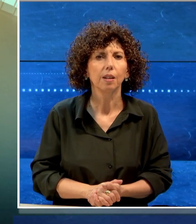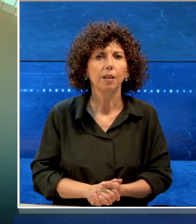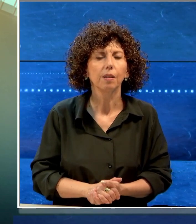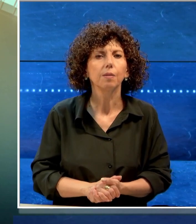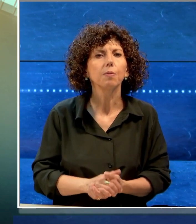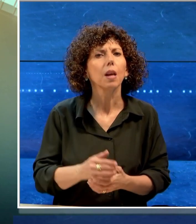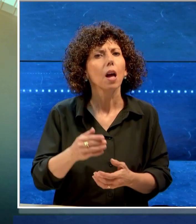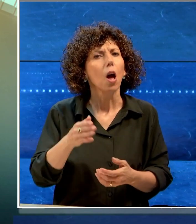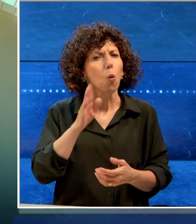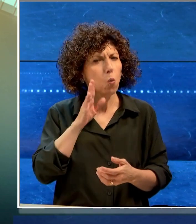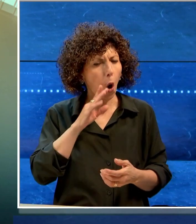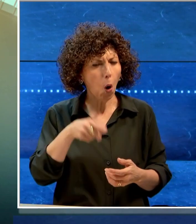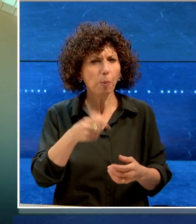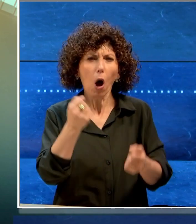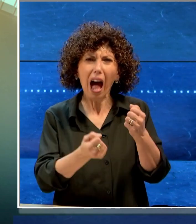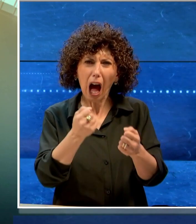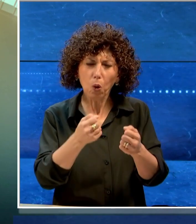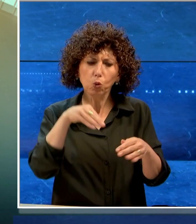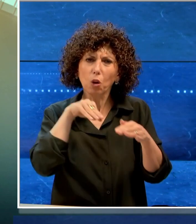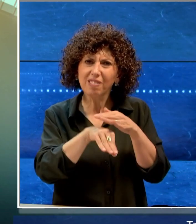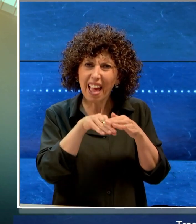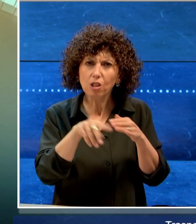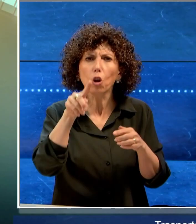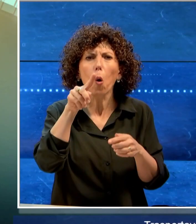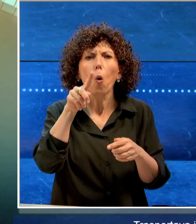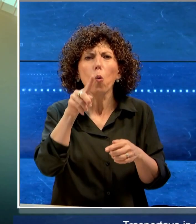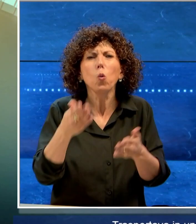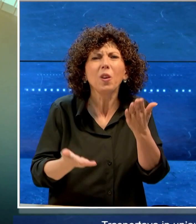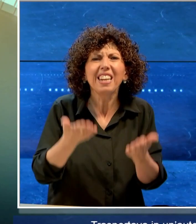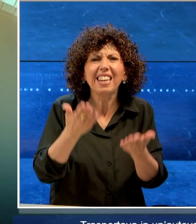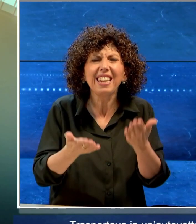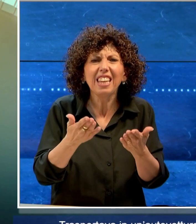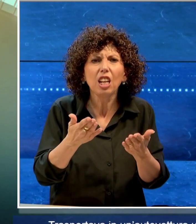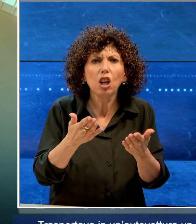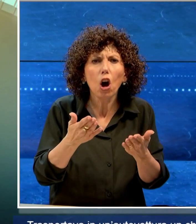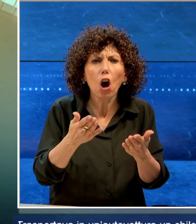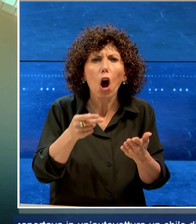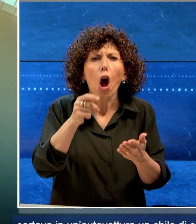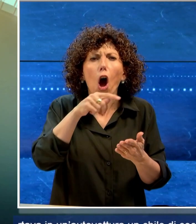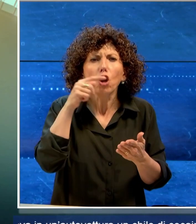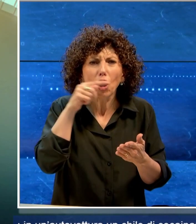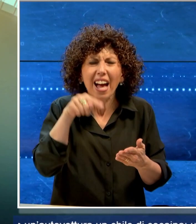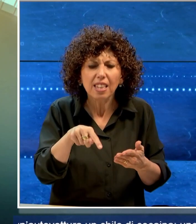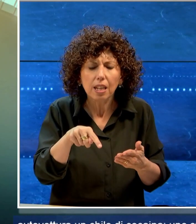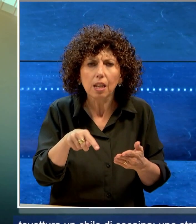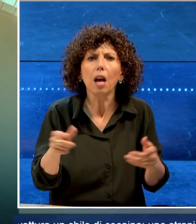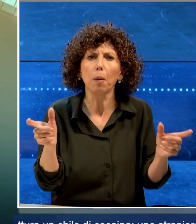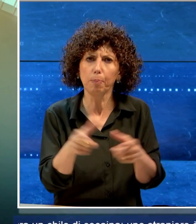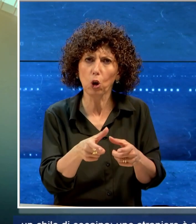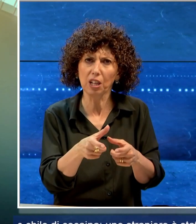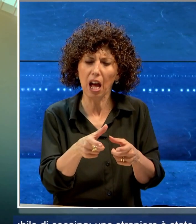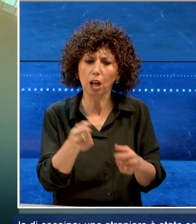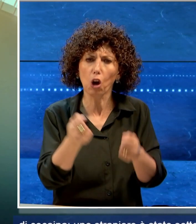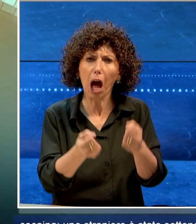Trasportava in un'auto o autovettura un chilo di cocaina. Uno straniero è stato sottoposto a fermo auto e droga sono state